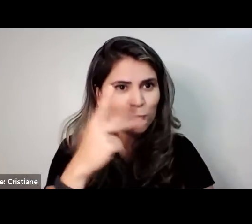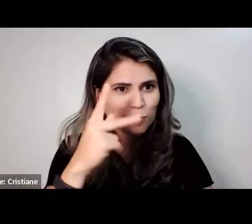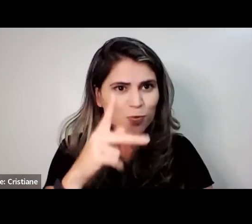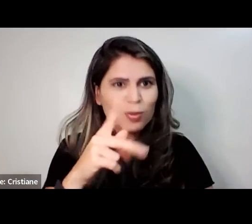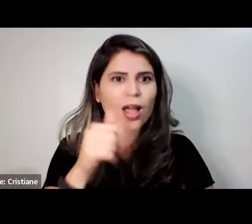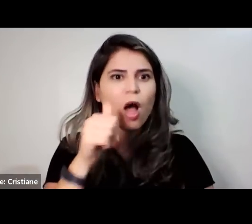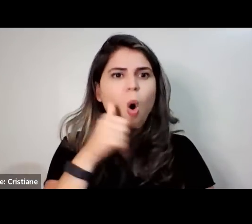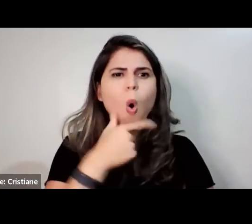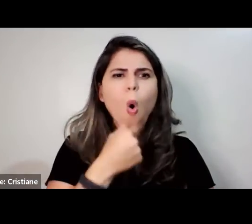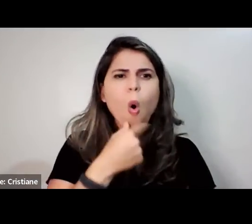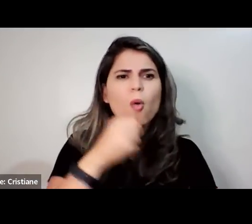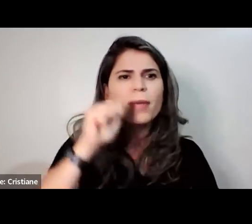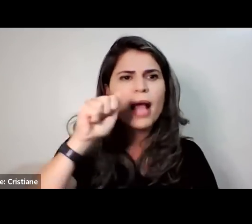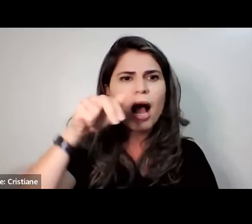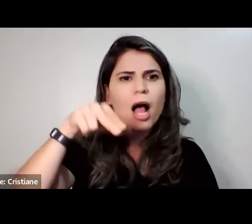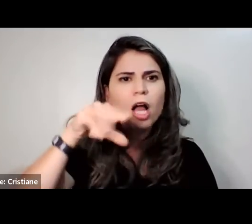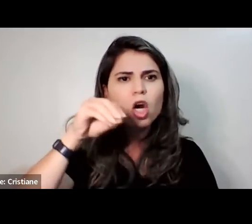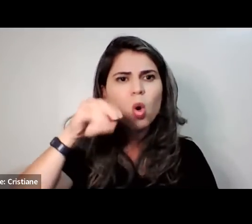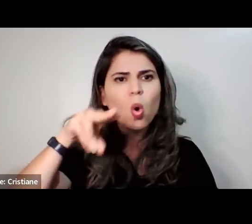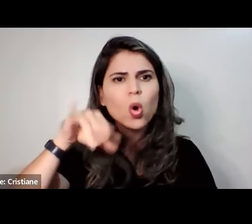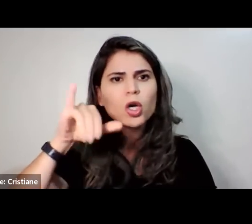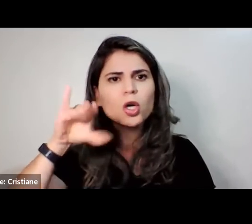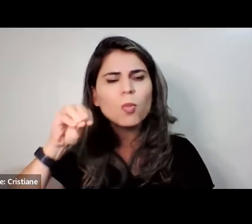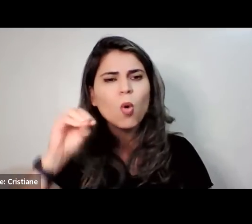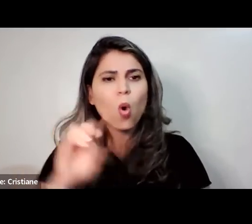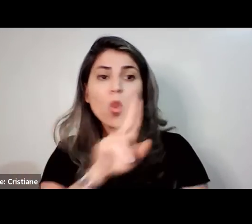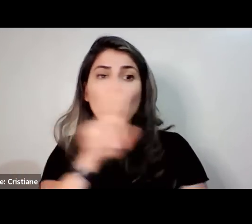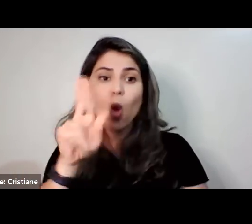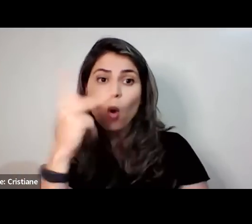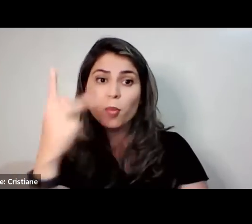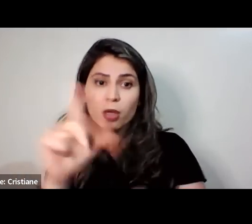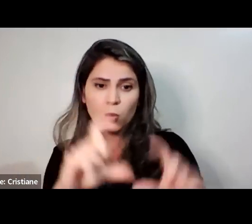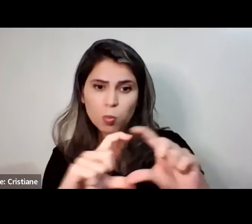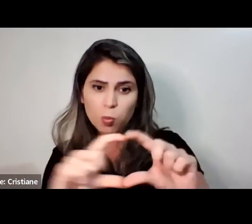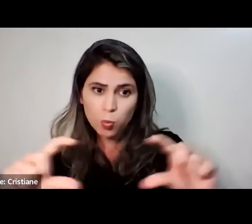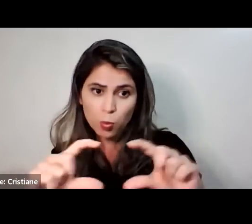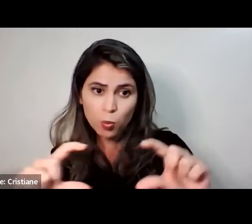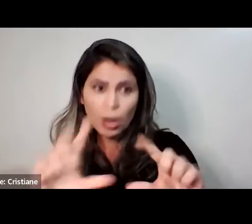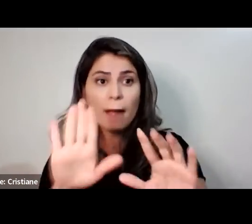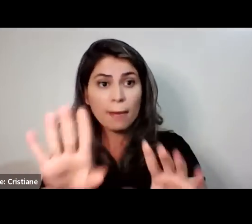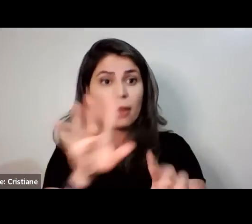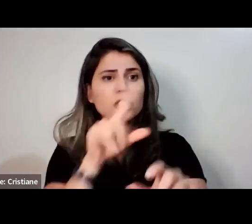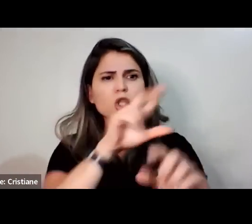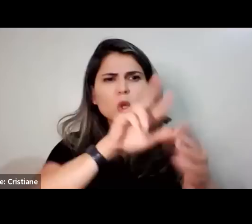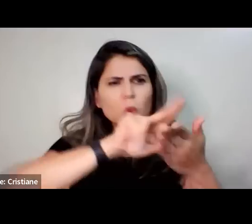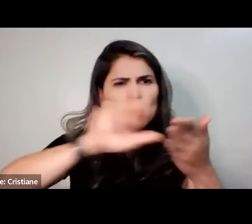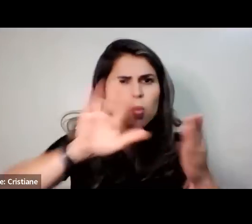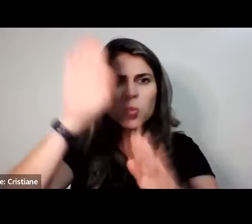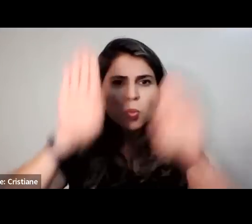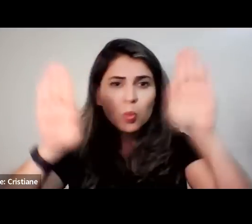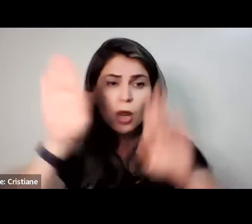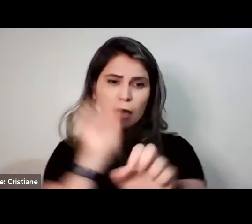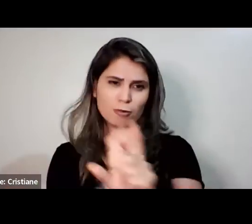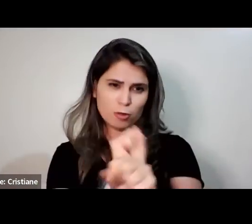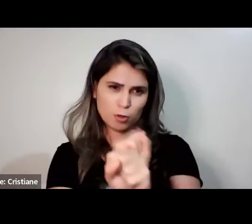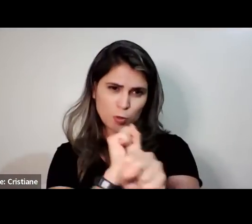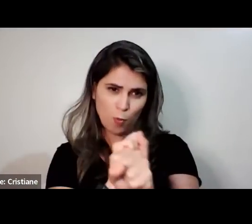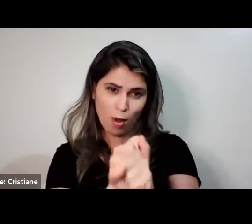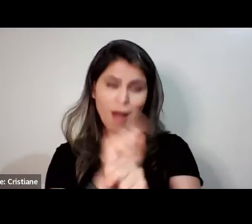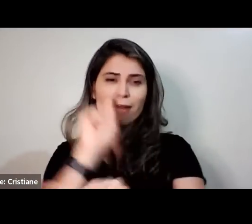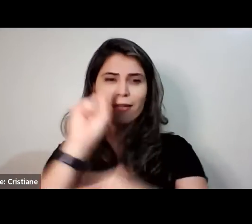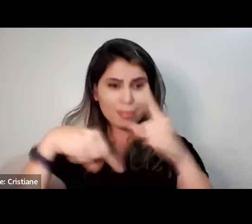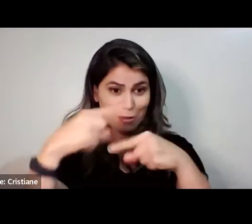vai ser daqui a pouquinho que eu vou falar com vocês. Vamos agora entender o porquê. O porquê que isso aconteceu.